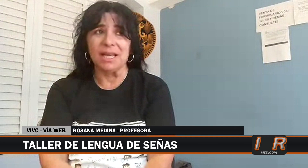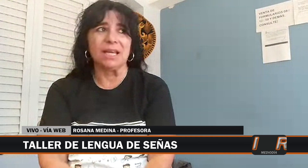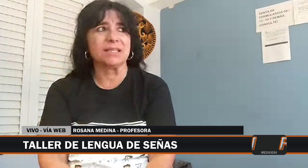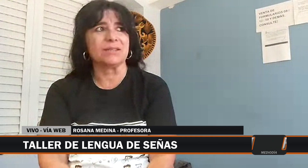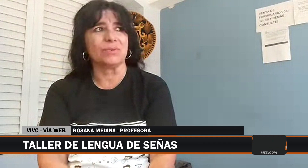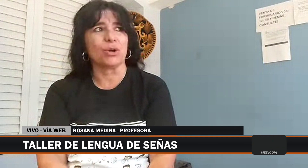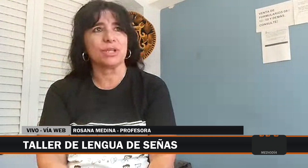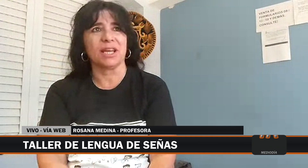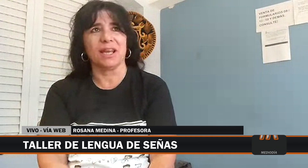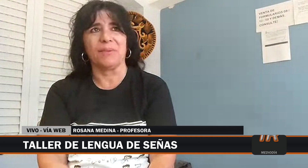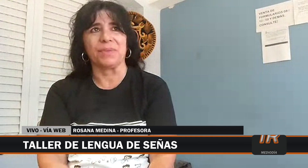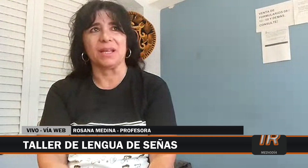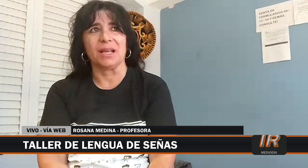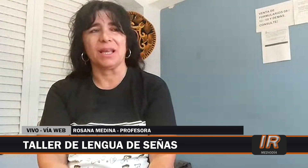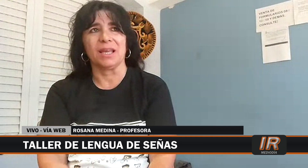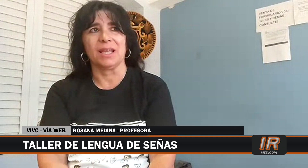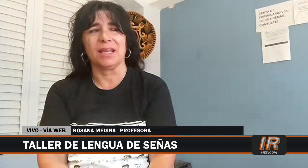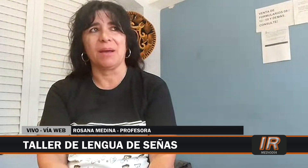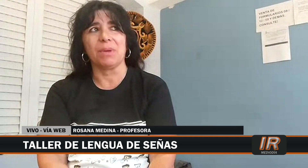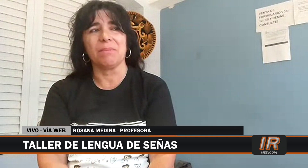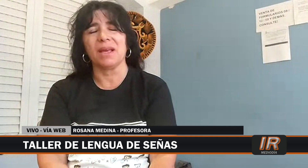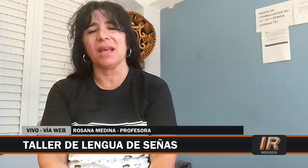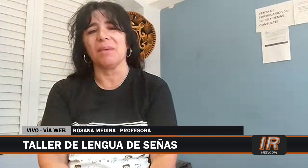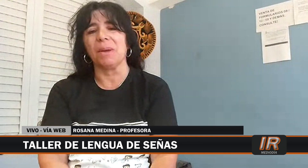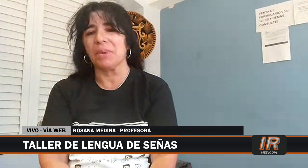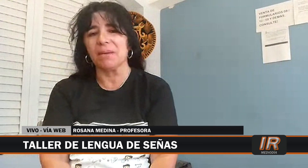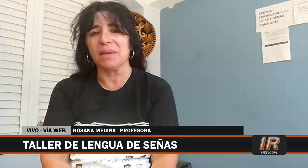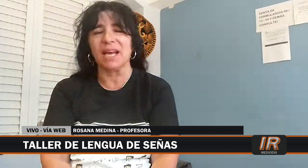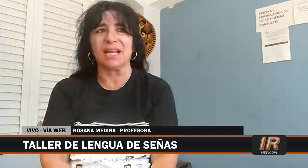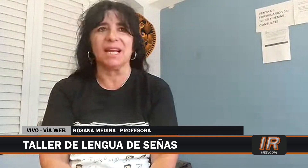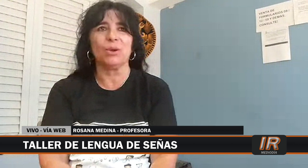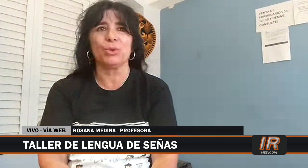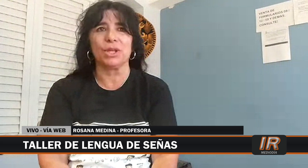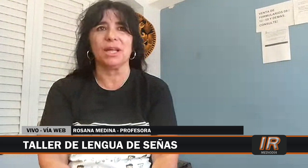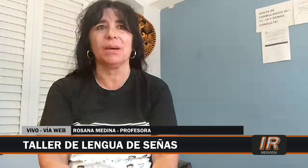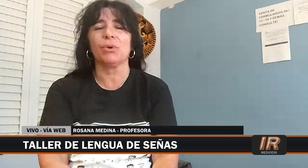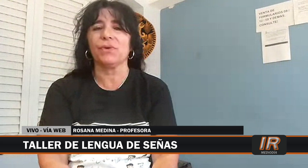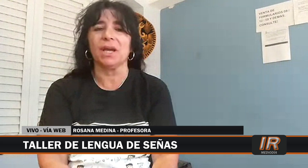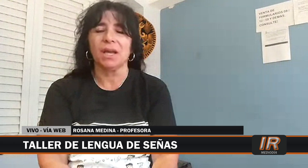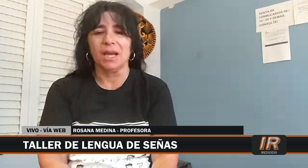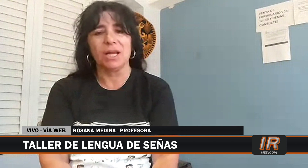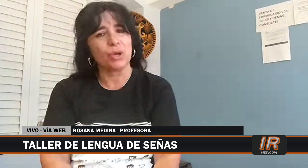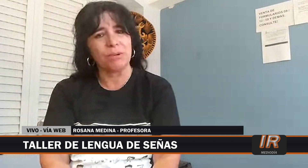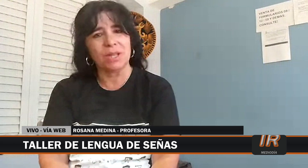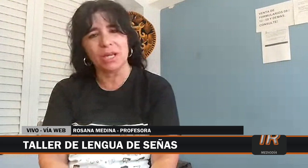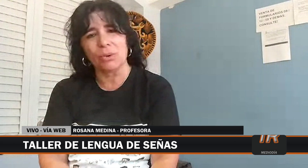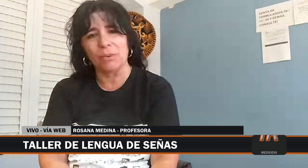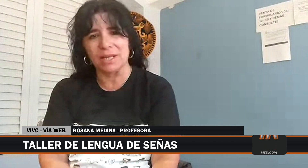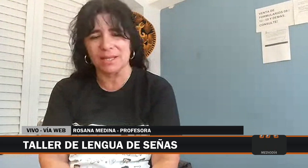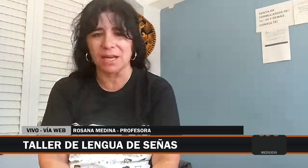es una cosa que a mí me premia el que el alumno te diga, profe, el año que viene quiero volver a hacer,